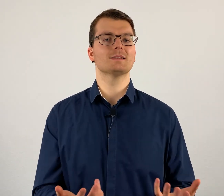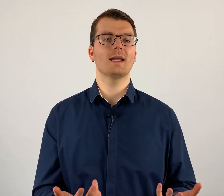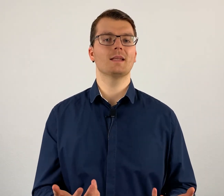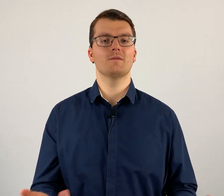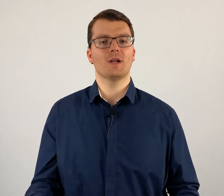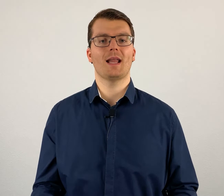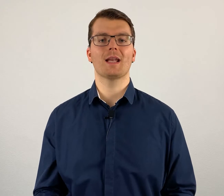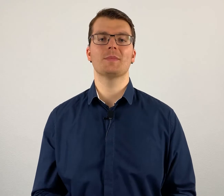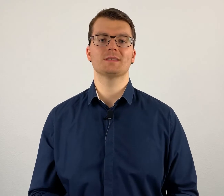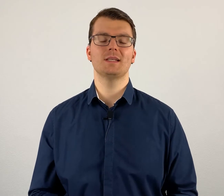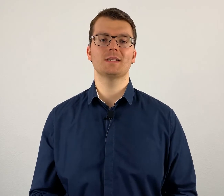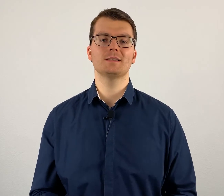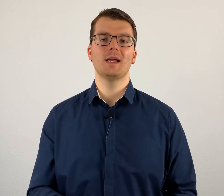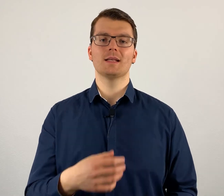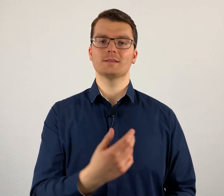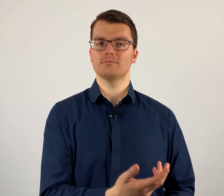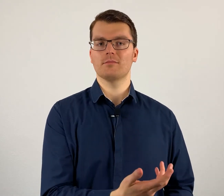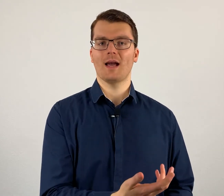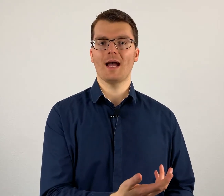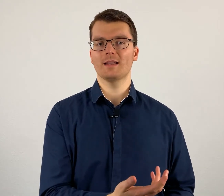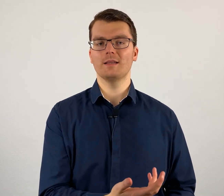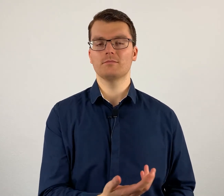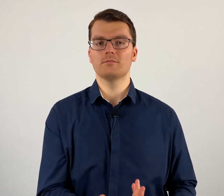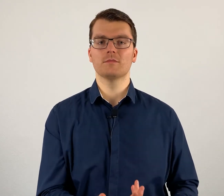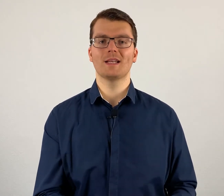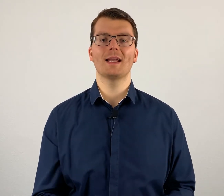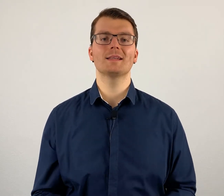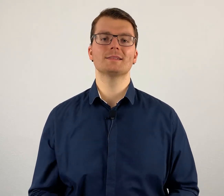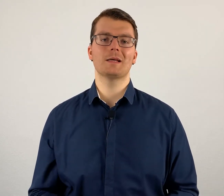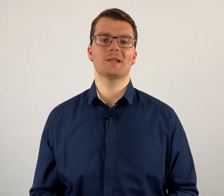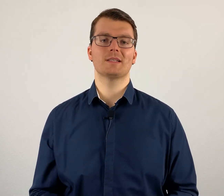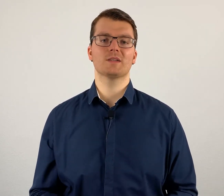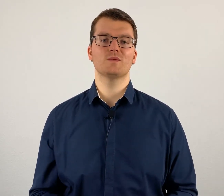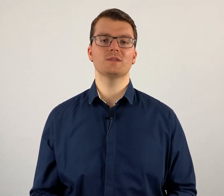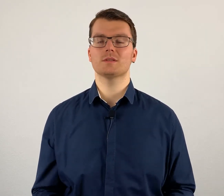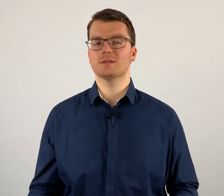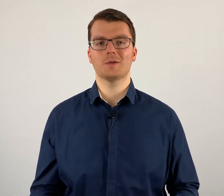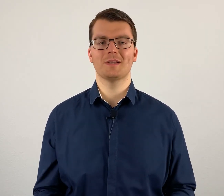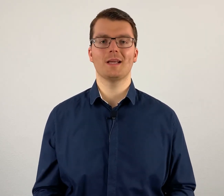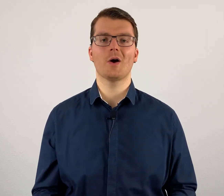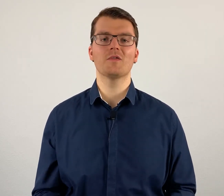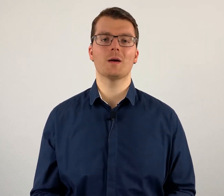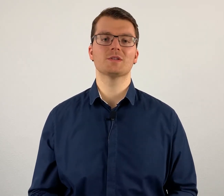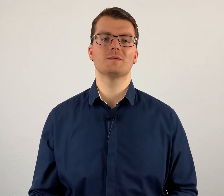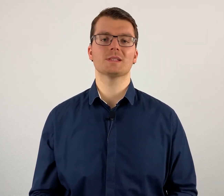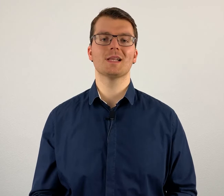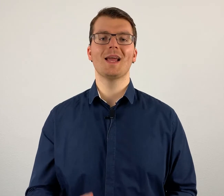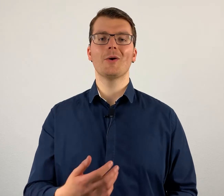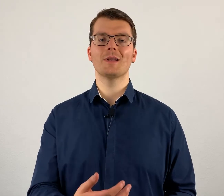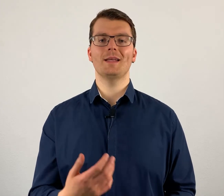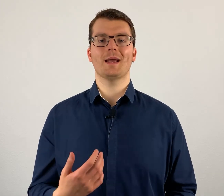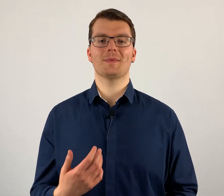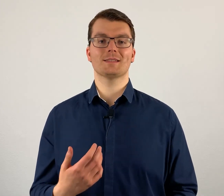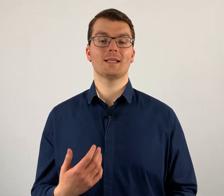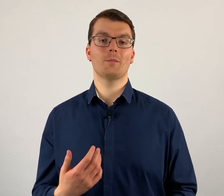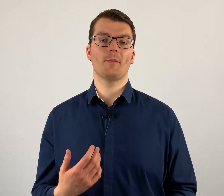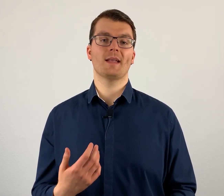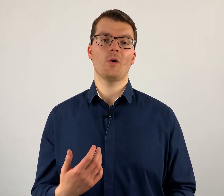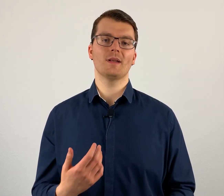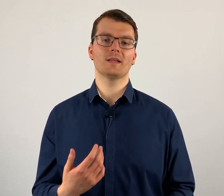Technik von alleine passiert ist. Das hat die Klientin selber nicht gewusst, das ist auch nicht ihre Aufgabe zu wissen und ich habe das in dem Moment auch nicht